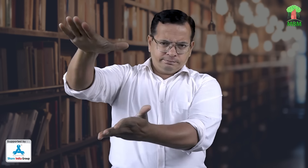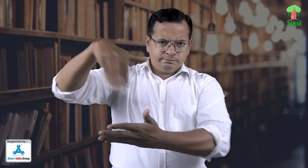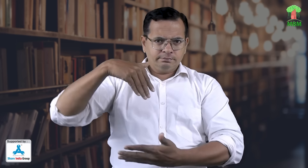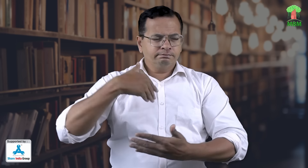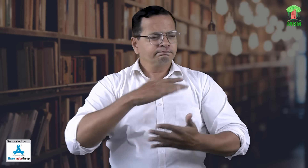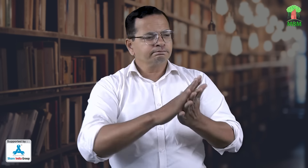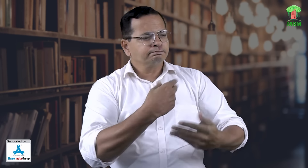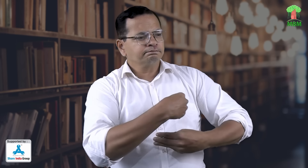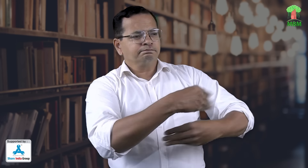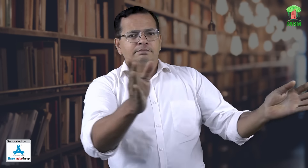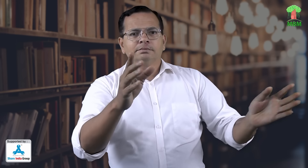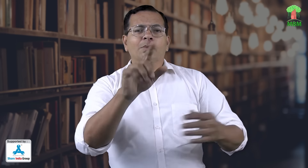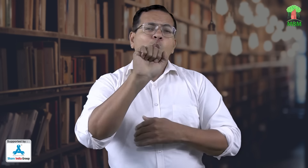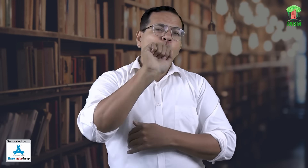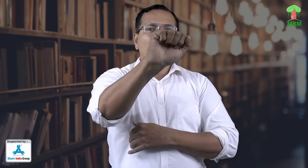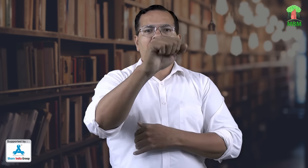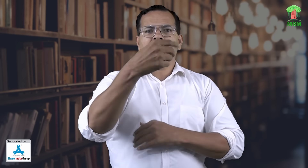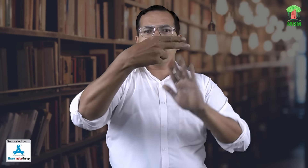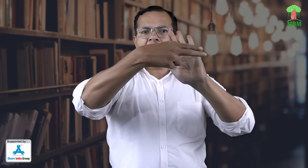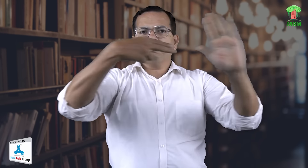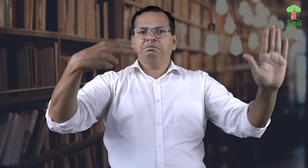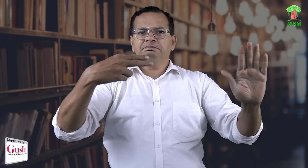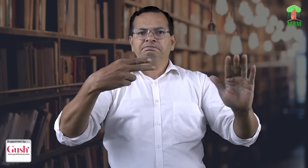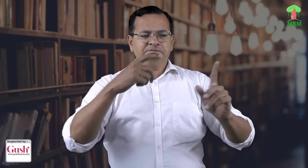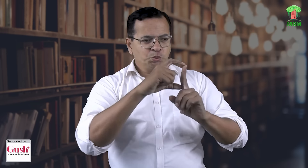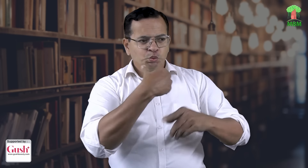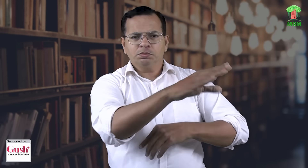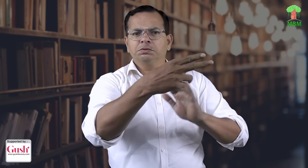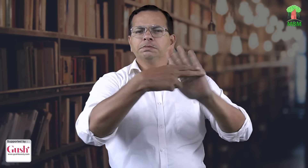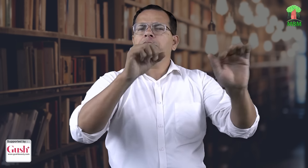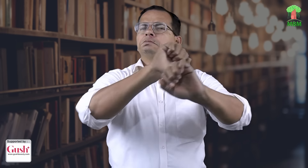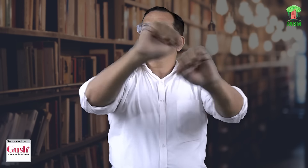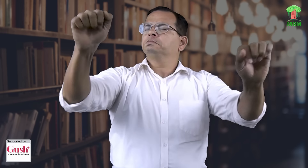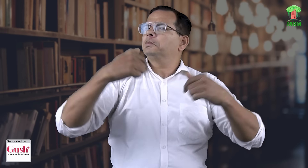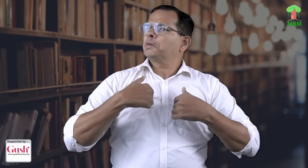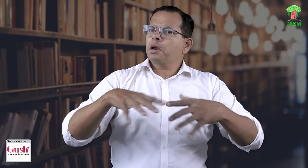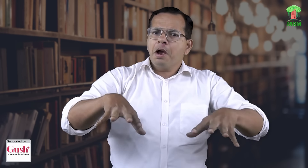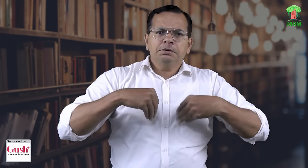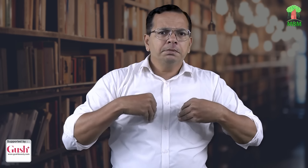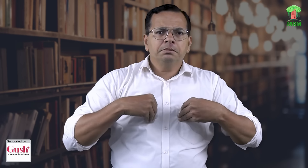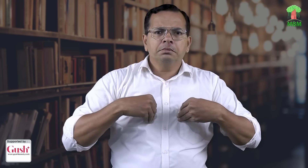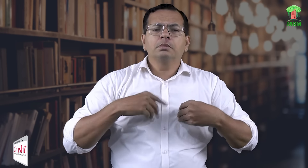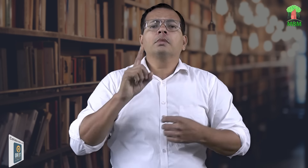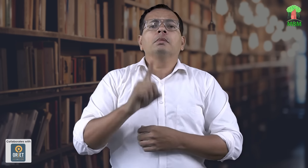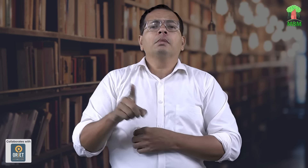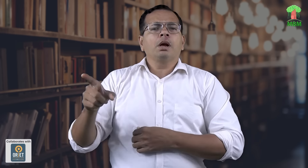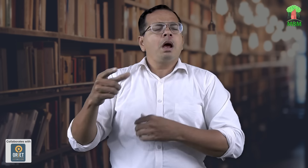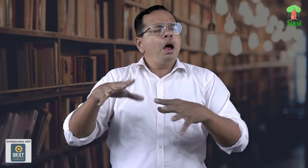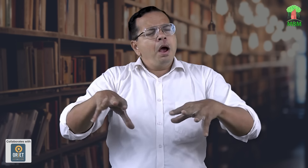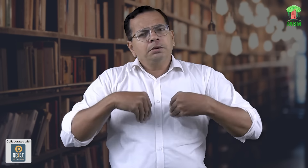दीजिए और वो किताबे उन बच्चों को बाढ़ दीजिए वह आपकी संस्था के नाम की तरह से बाढ़ सकते हैं आपकी संस्था कर भी प्रचार होगा हमें उसमें कोई बरशानी नहीं